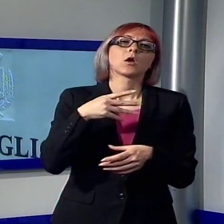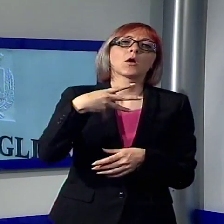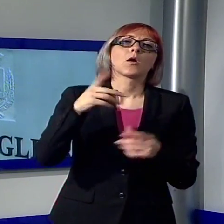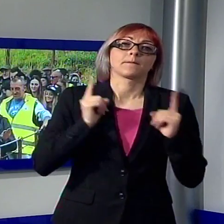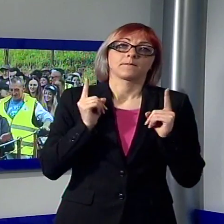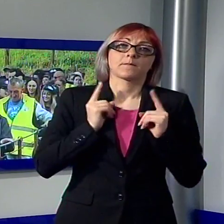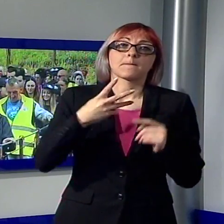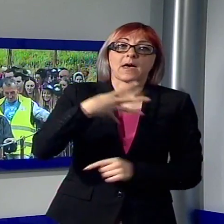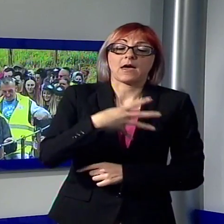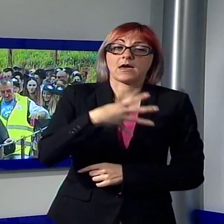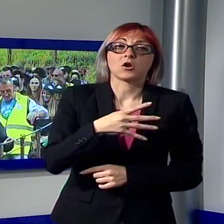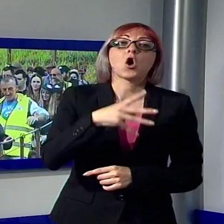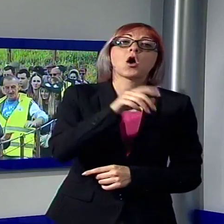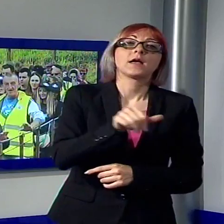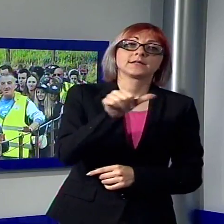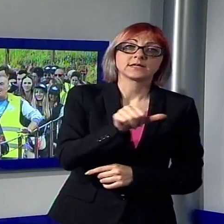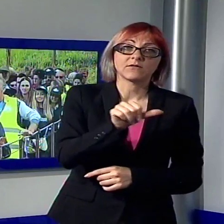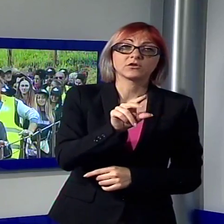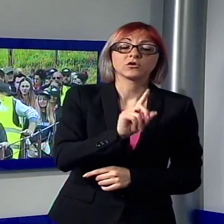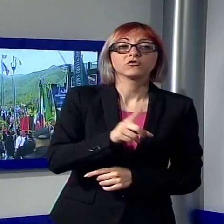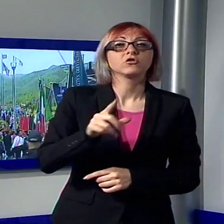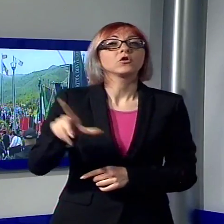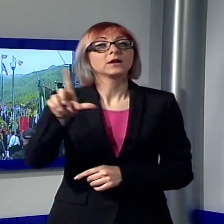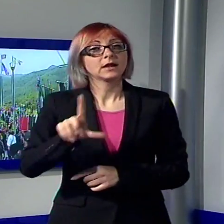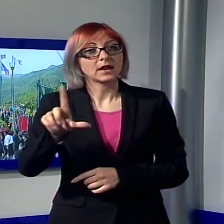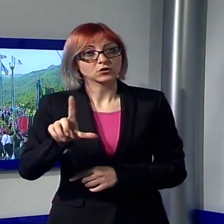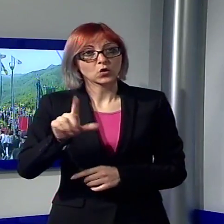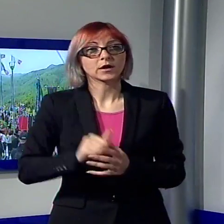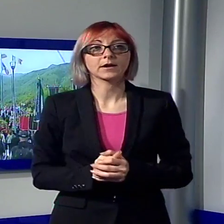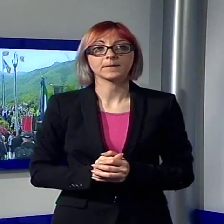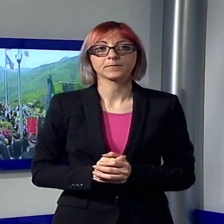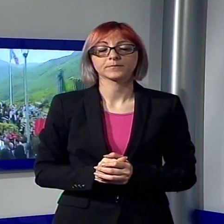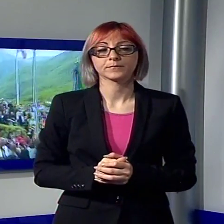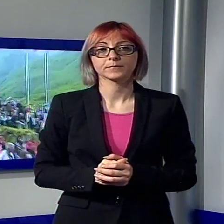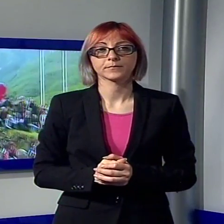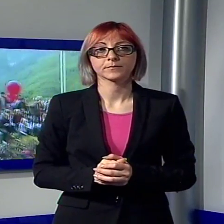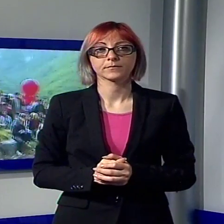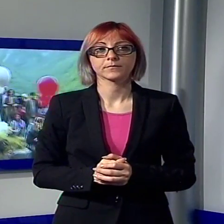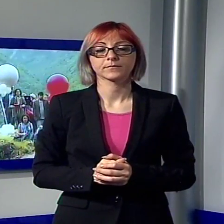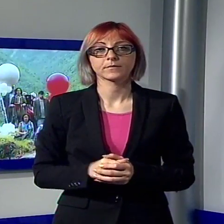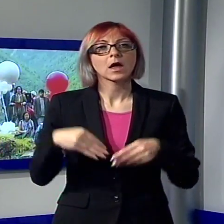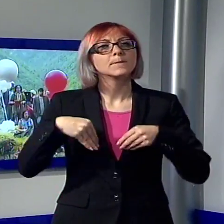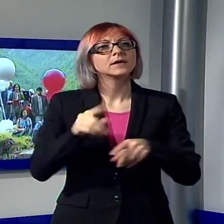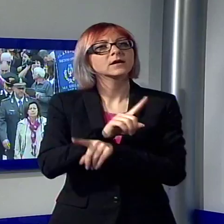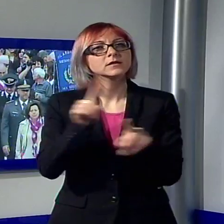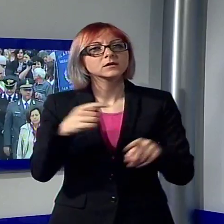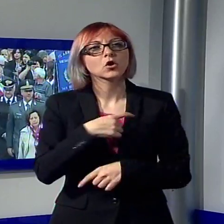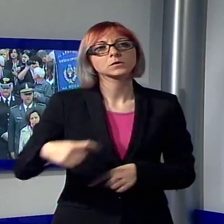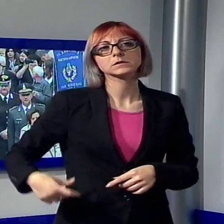India per diverso tempo ai quali il ponte è dedicato. Alla manifestazione non erano invece presenti né sindaci né labari di